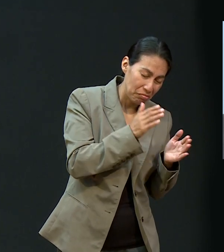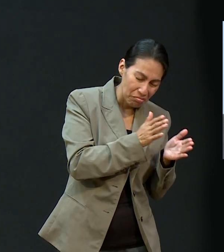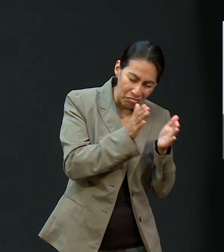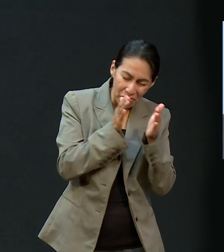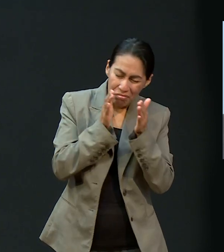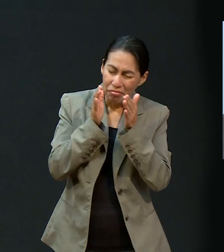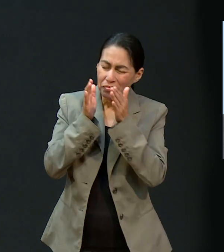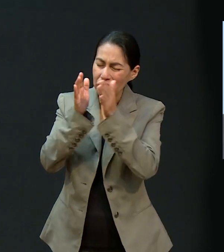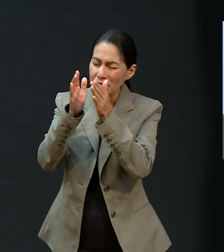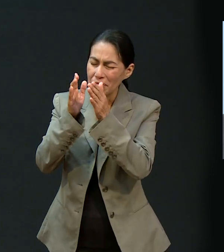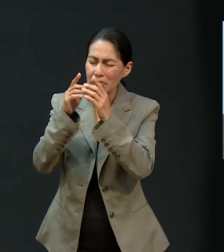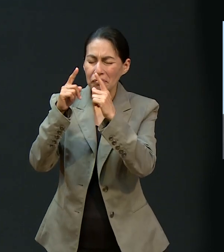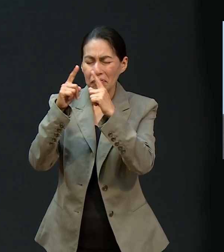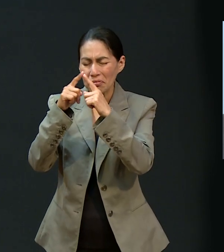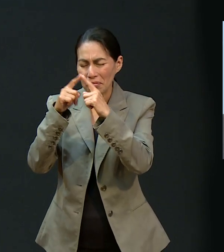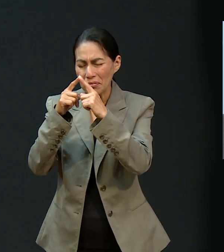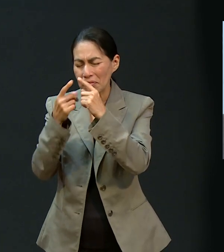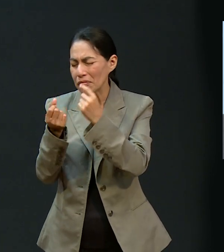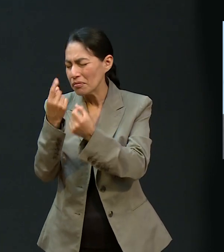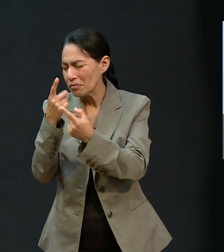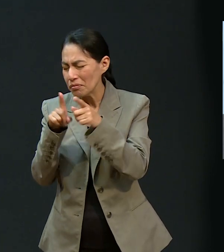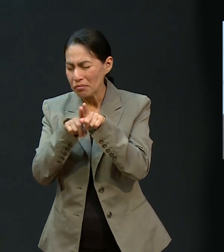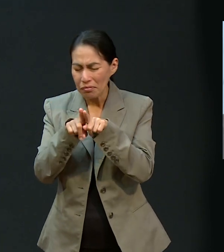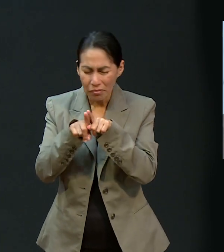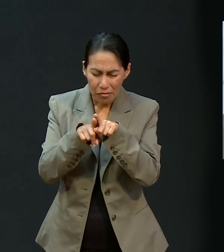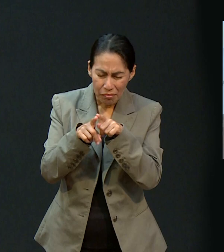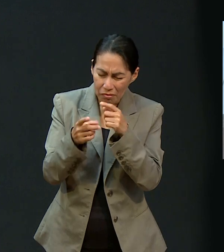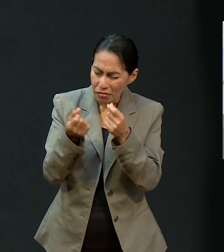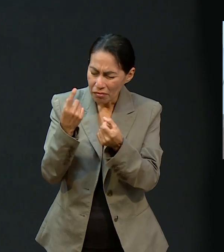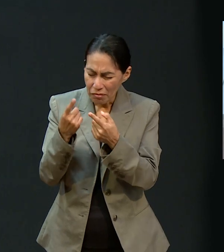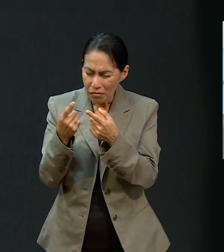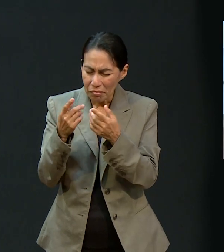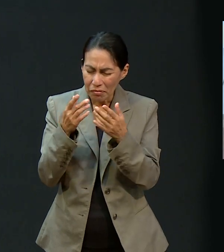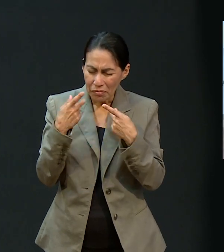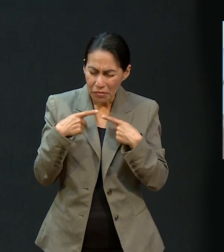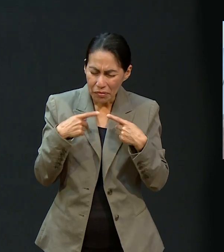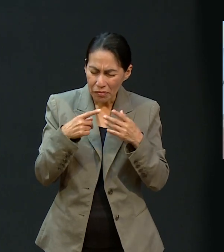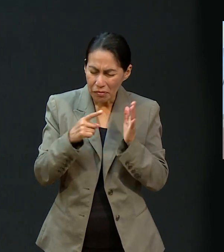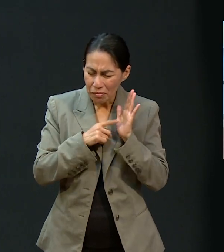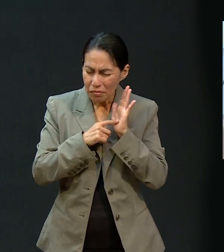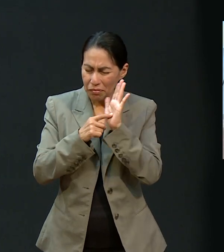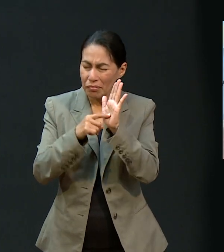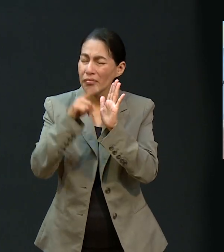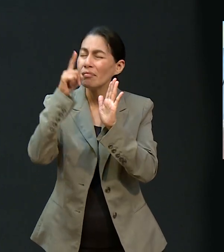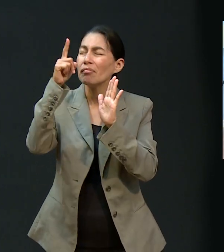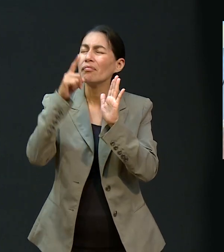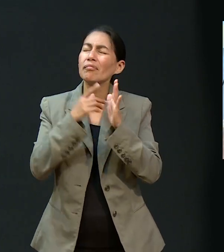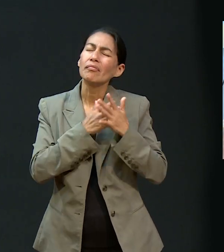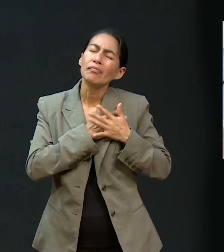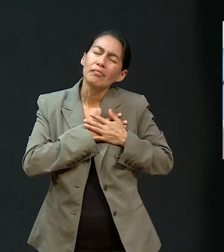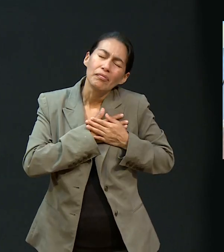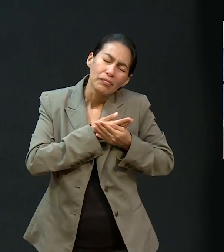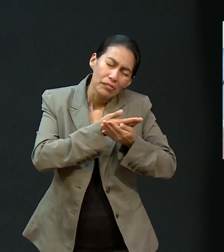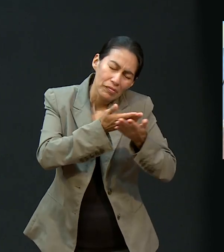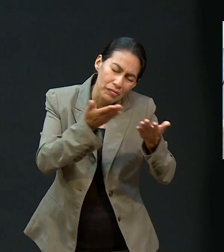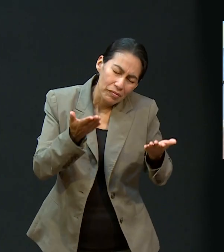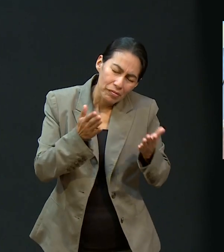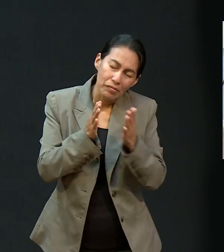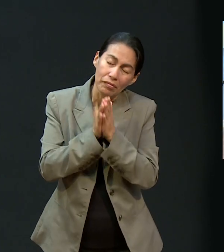iglesia que esté cercana o algún hermano que le pueda hablar acerca de ti, Padre.